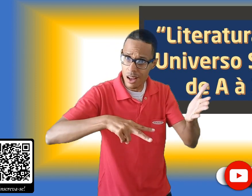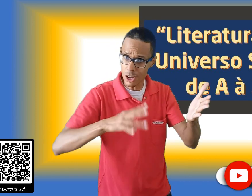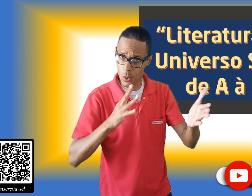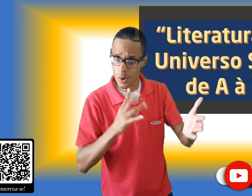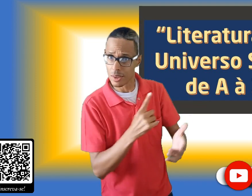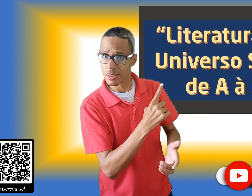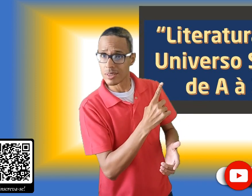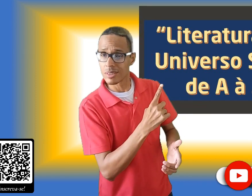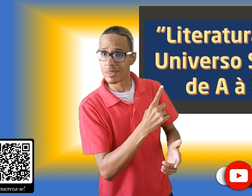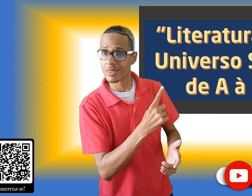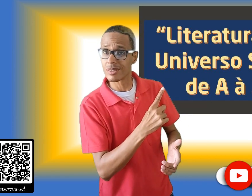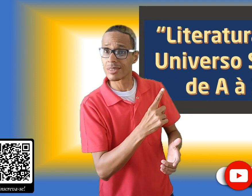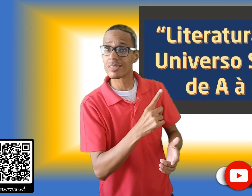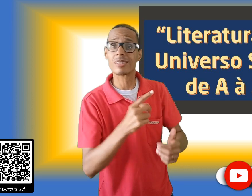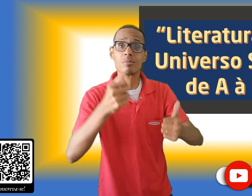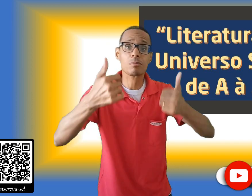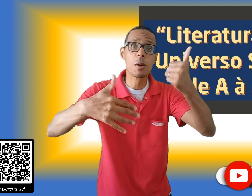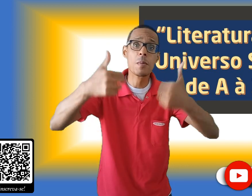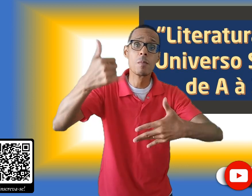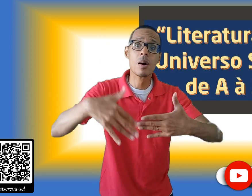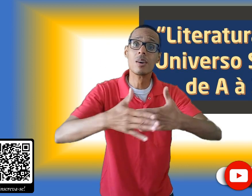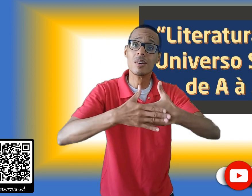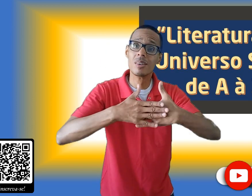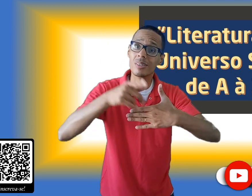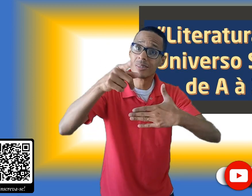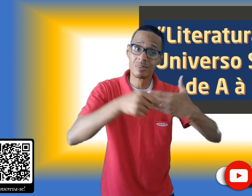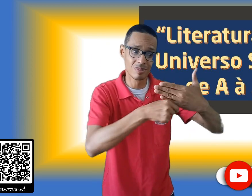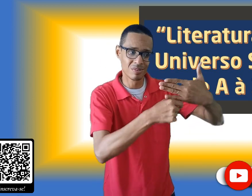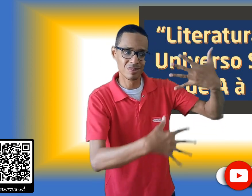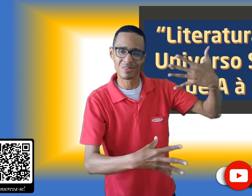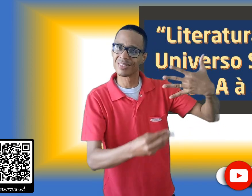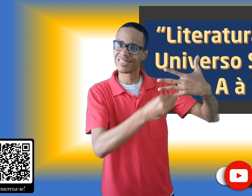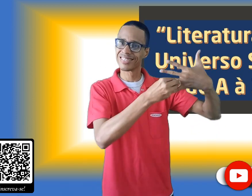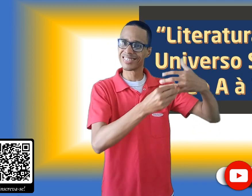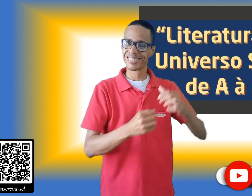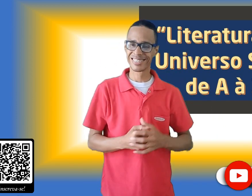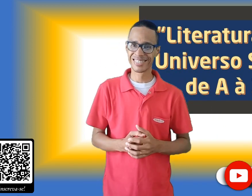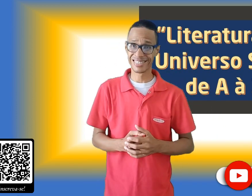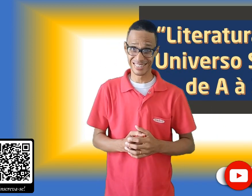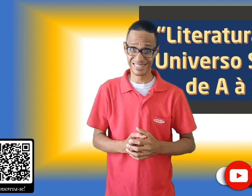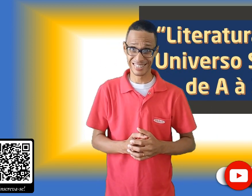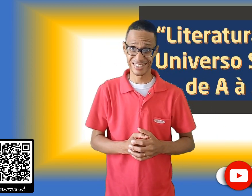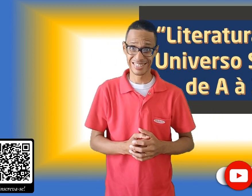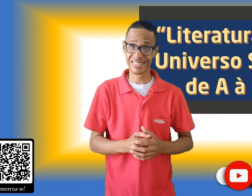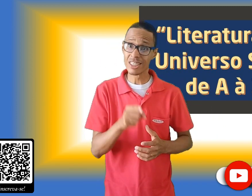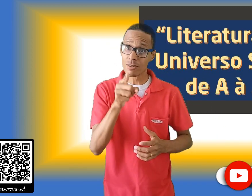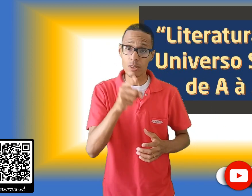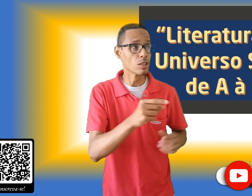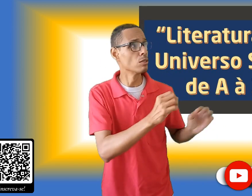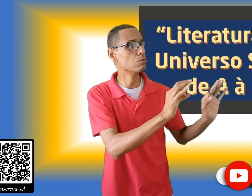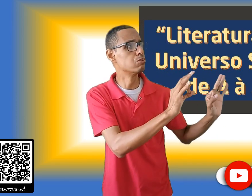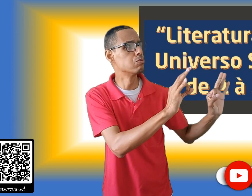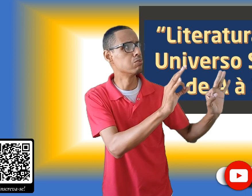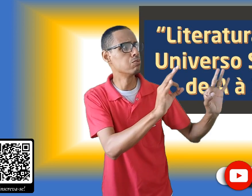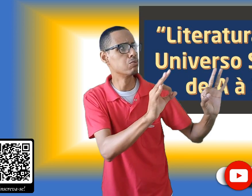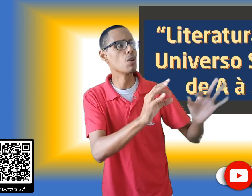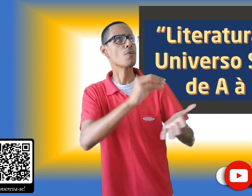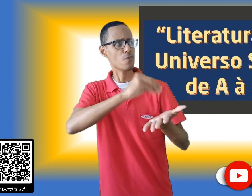E se já leu a proposta, conte pra nós o que achou desse material. Se ainda não apareceu aquele